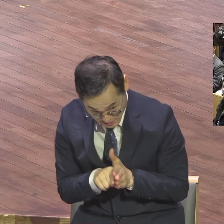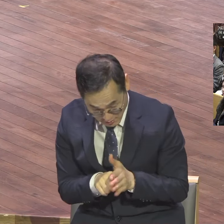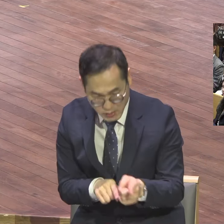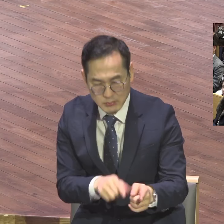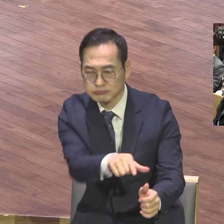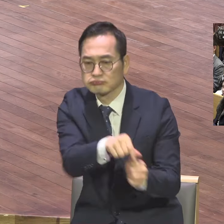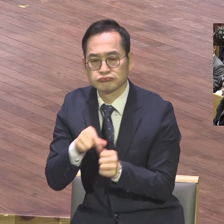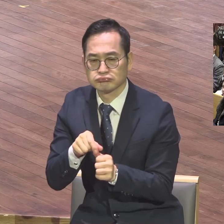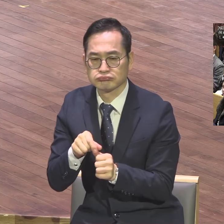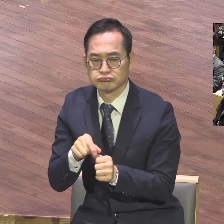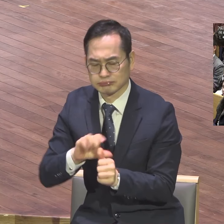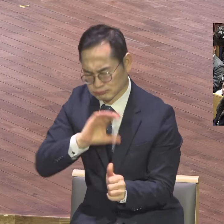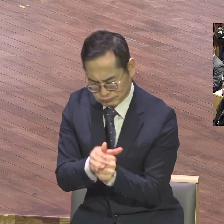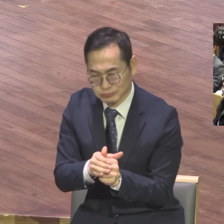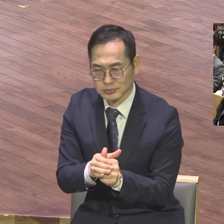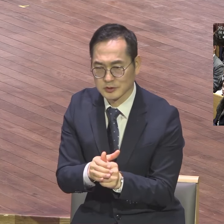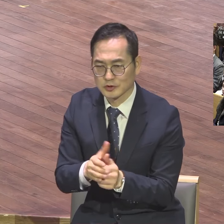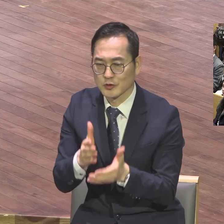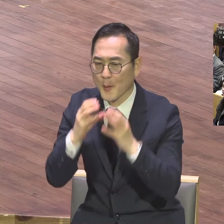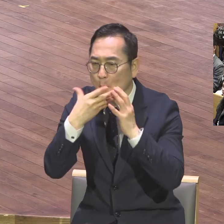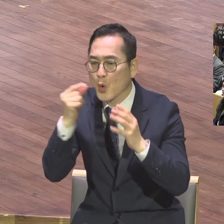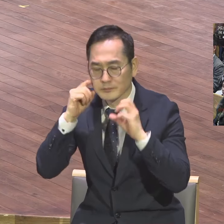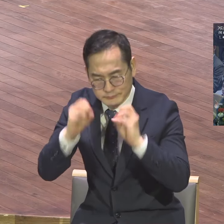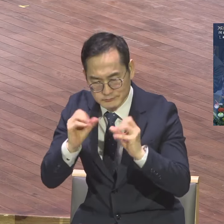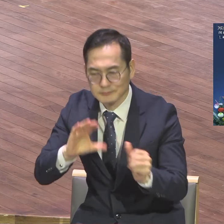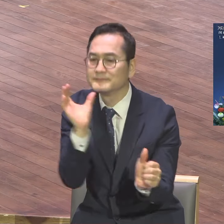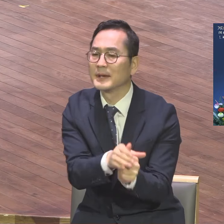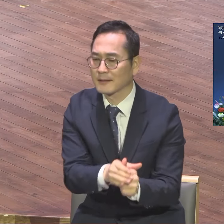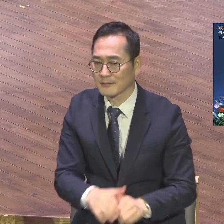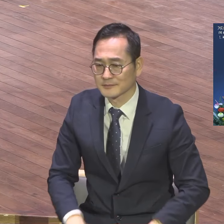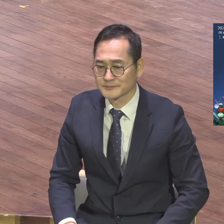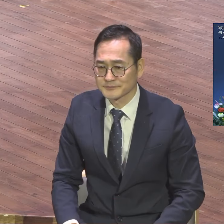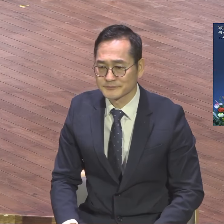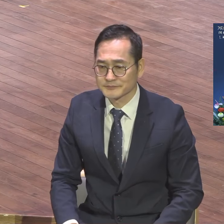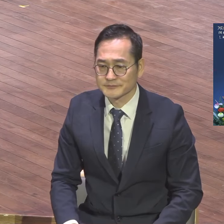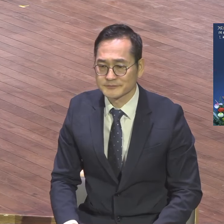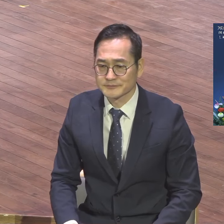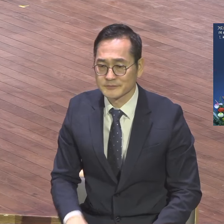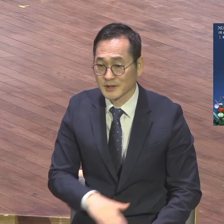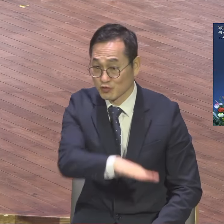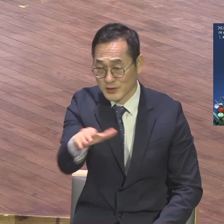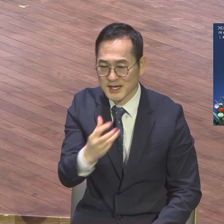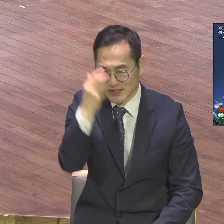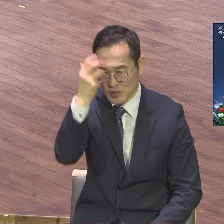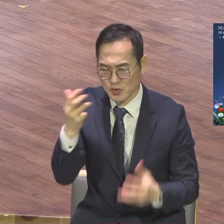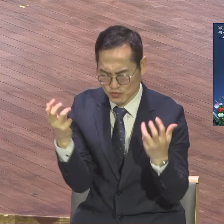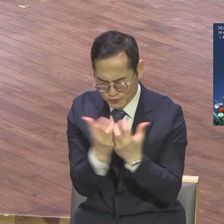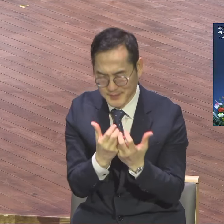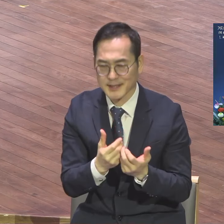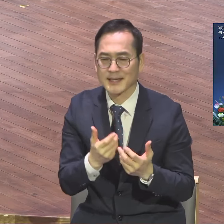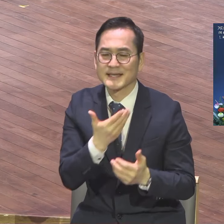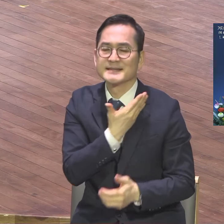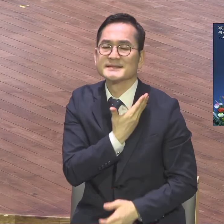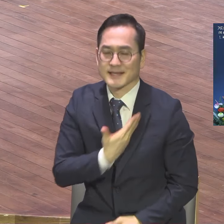영계 전성도는 복음의 생명력으로 충만한 제자 어디 헛어있더라도 개다시처럼